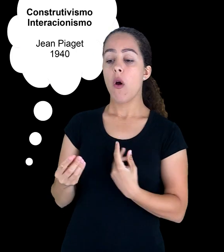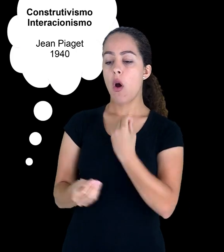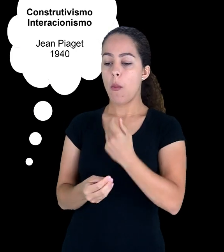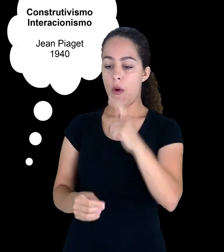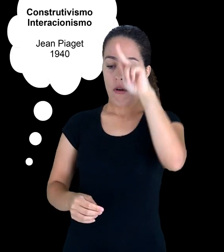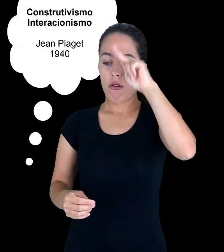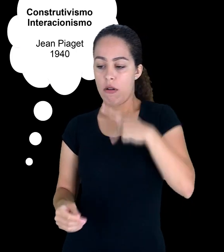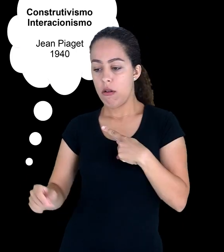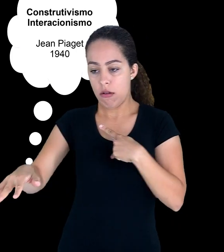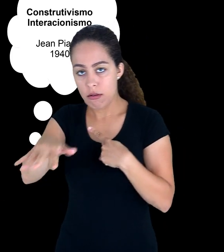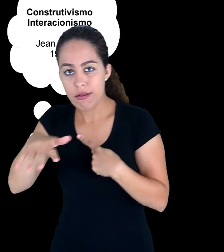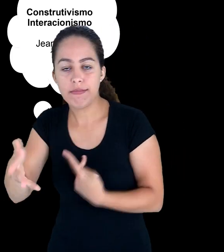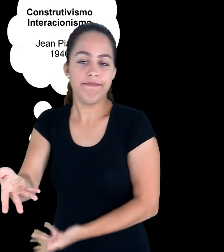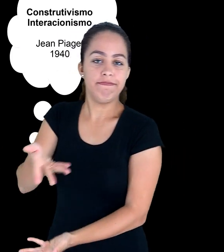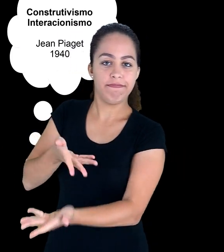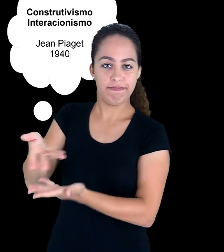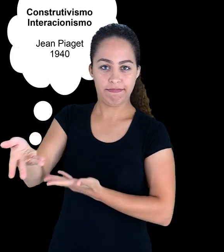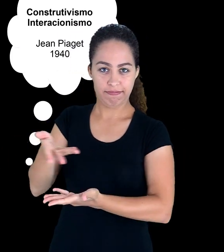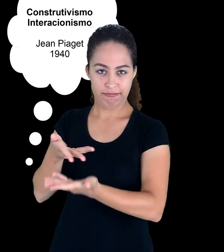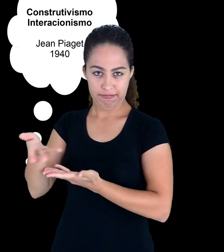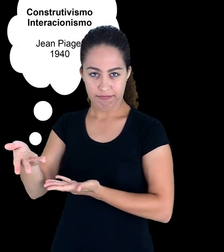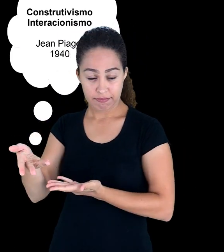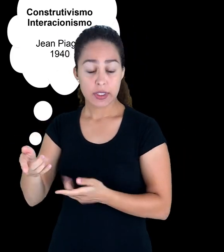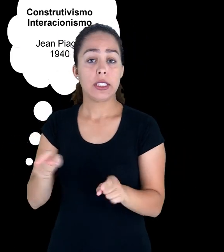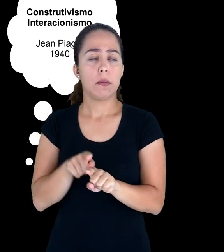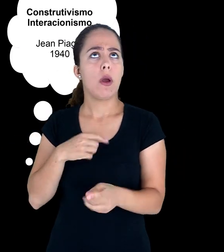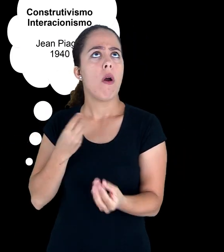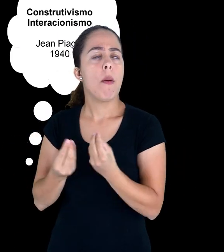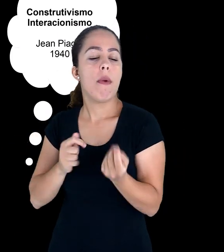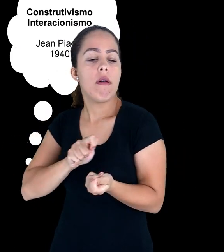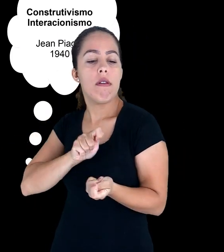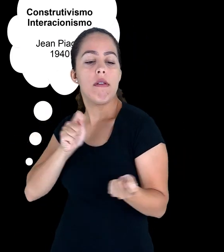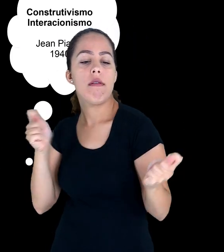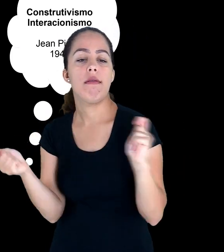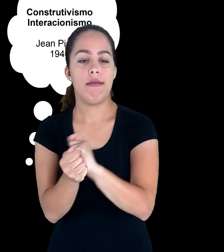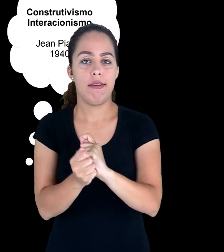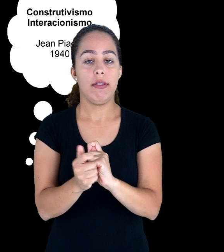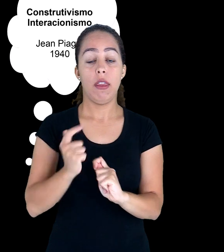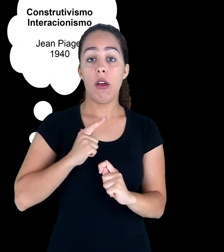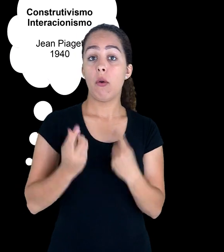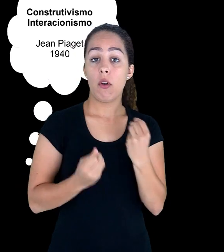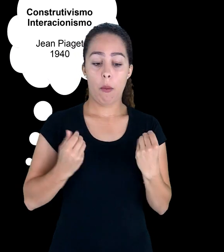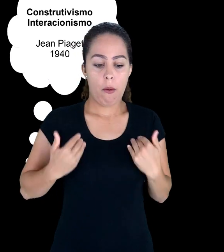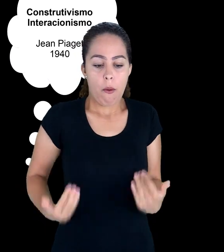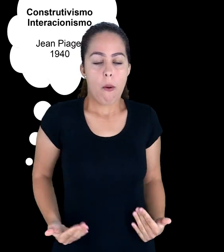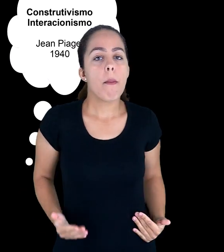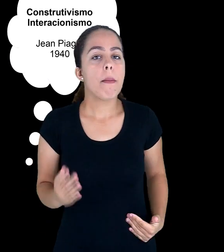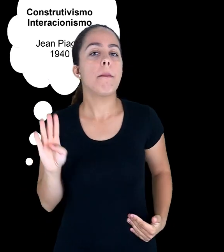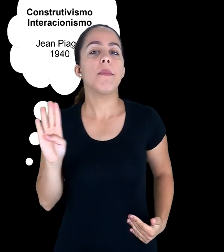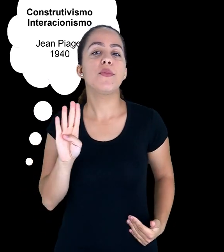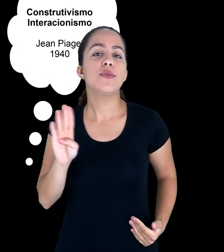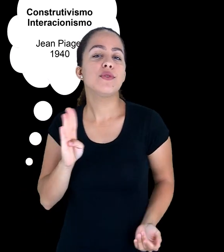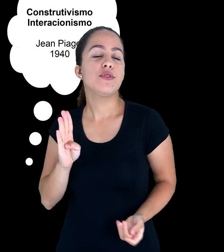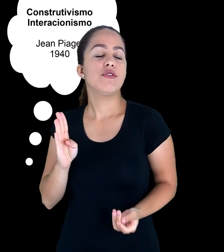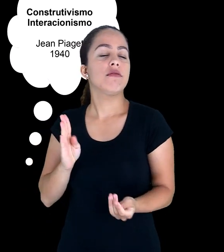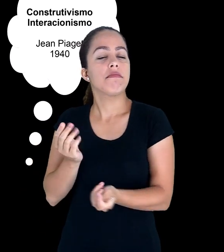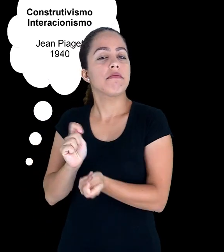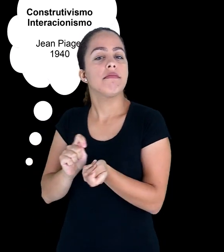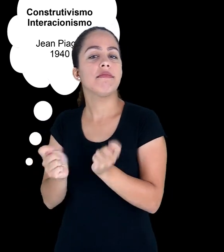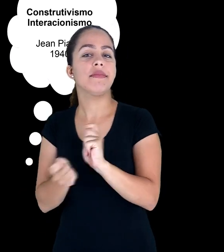por processos de adaptação. Então, há uma interação entre as questões biológicas do indivíduo e